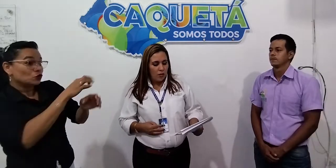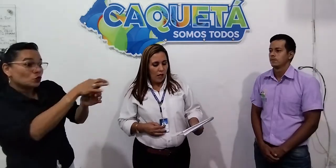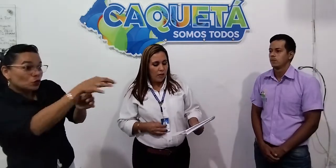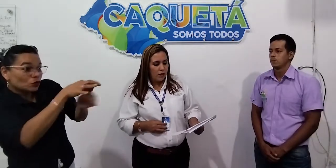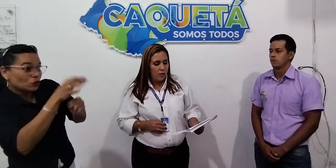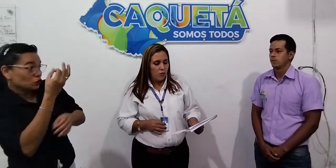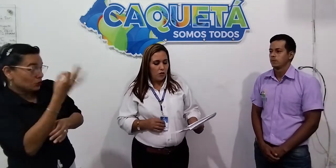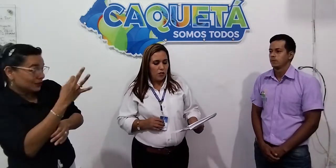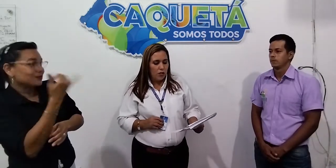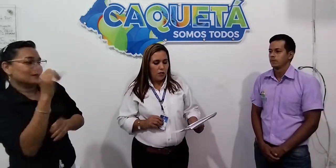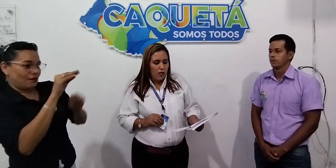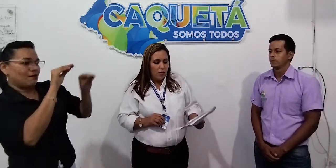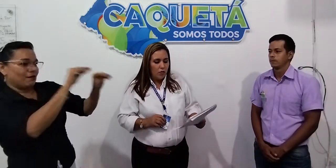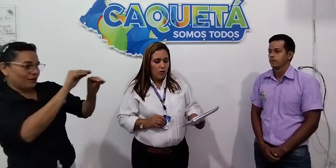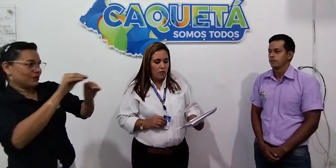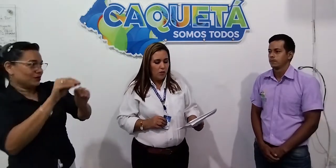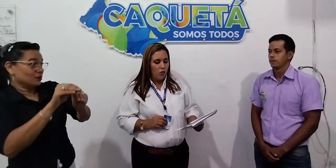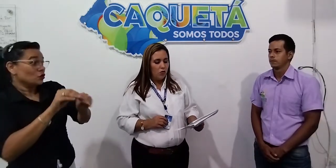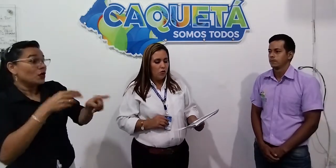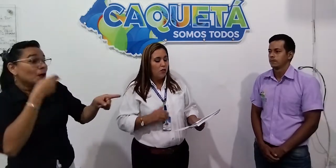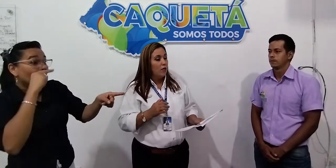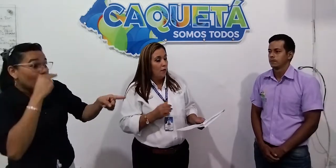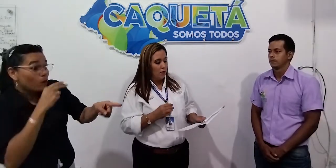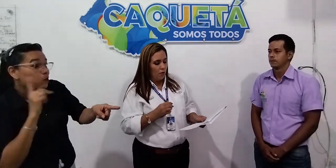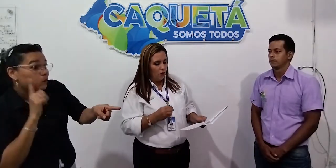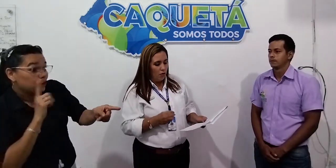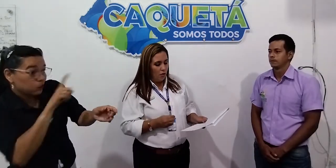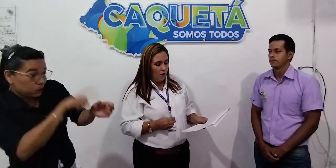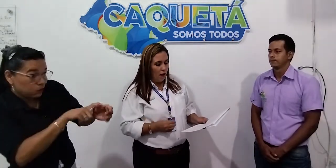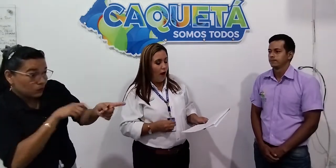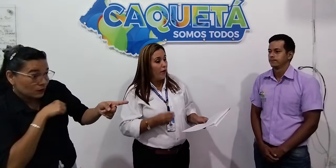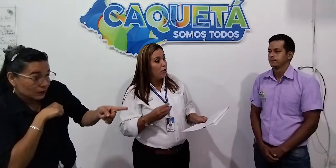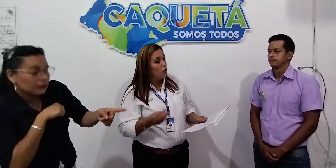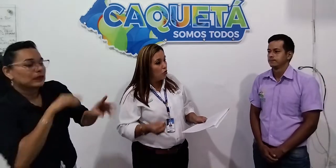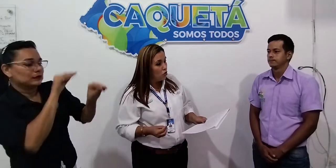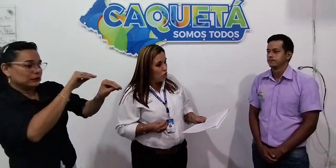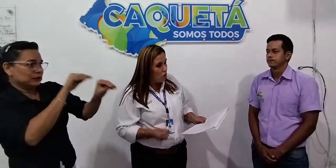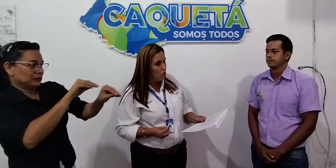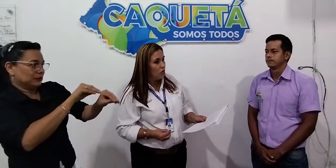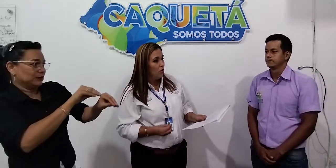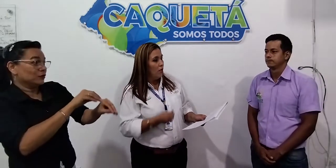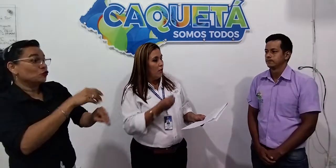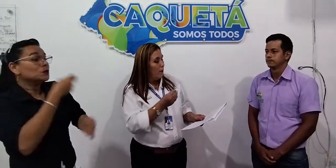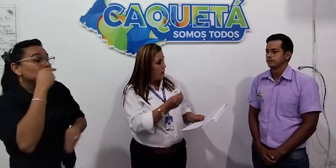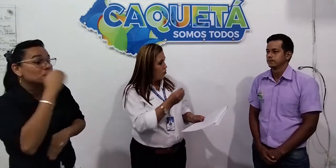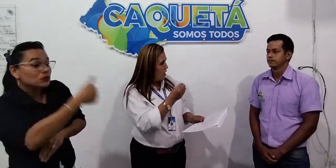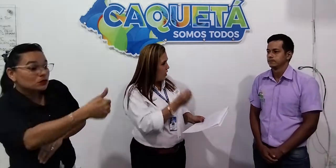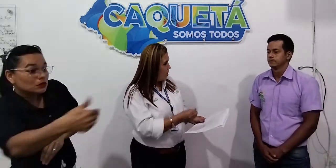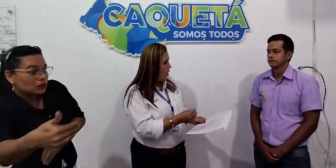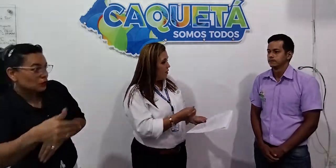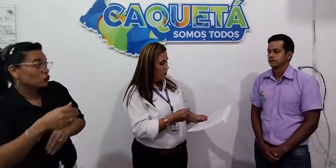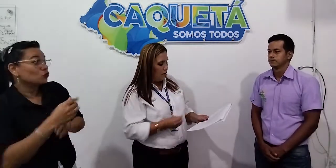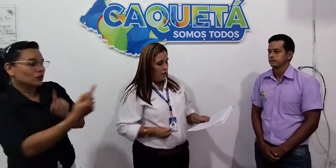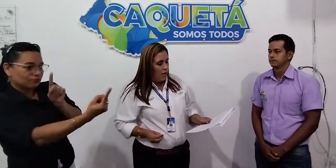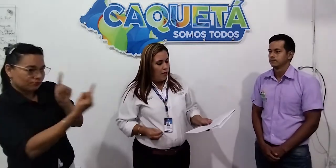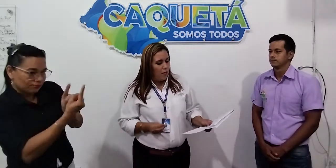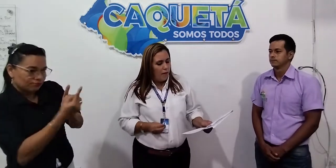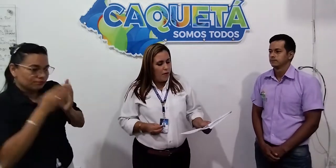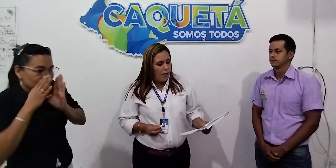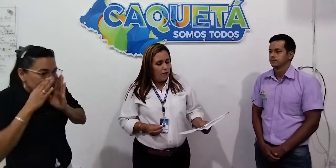en instituciones que tienen estudiantes incluidos con discapacidad auditiva a 28 niños personalizadas. También